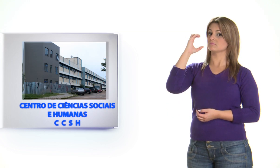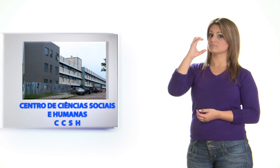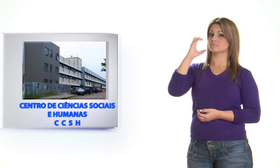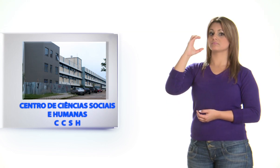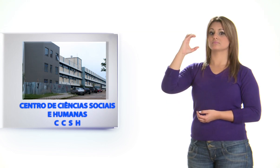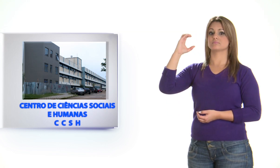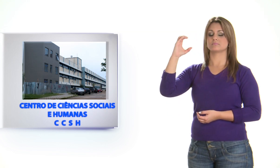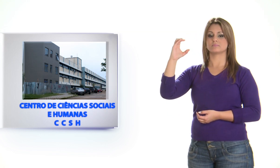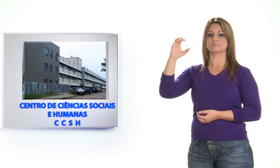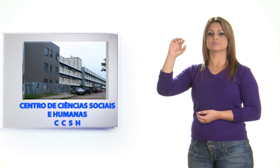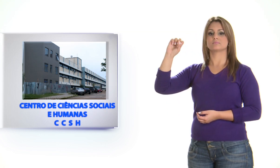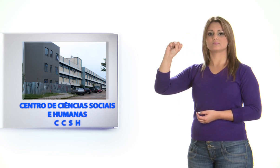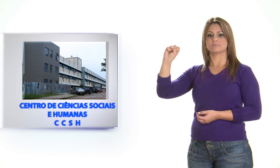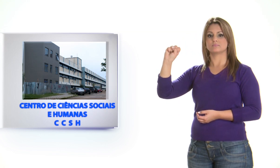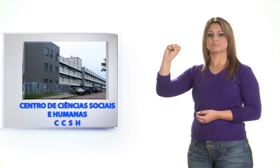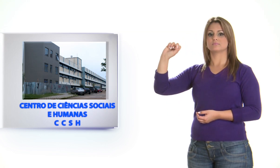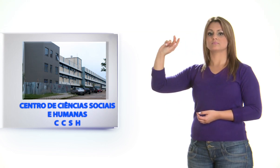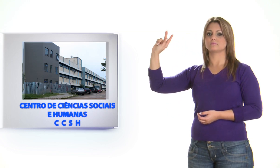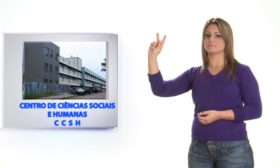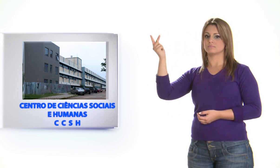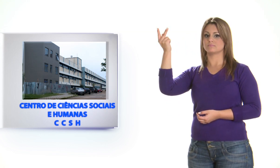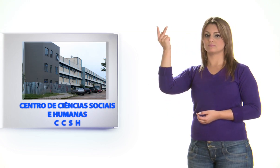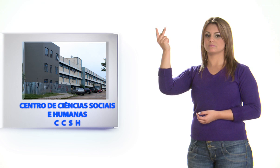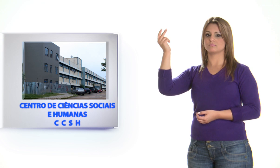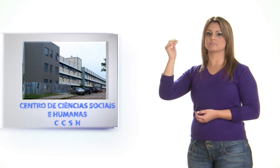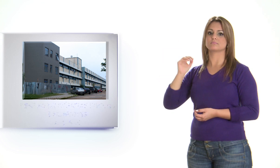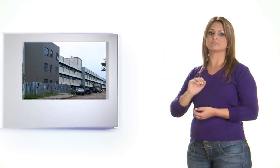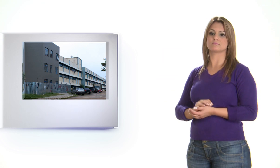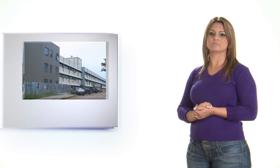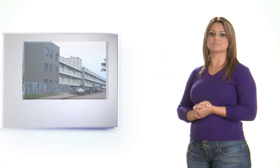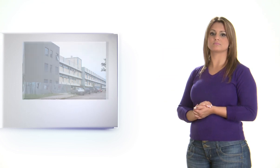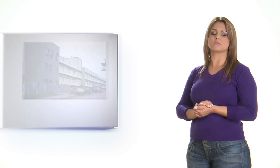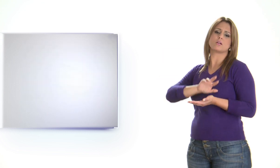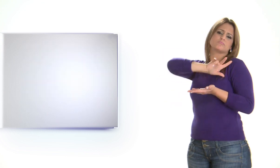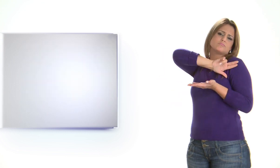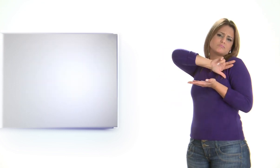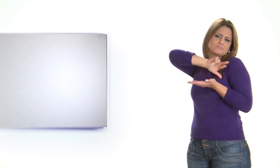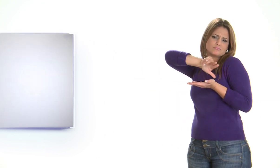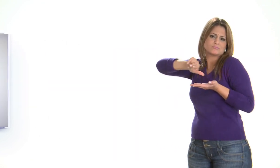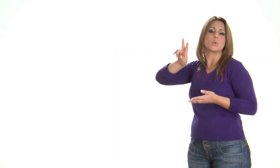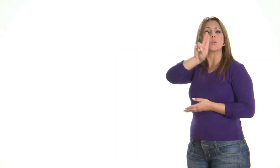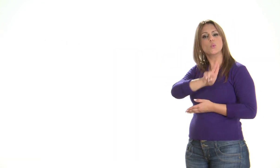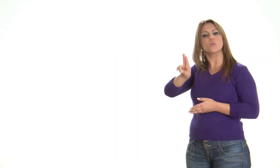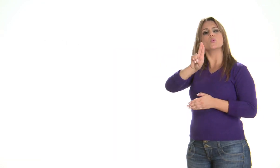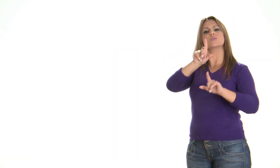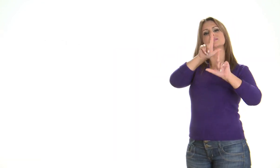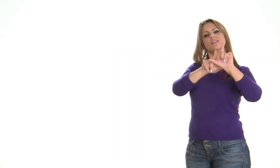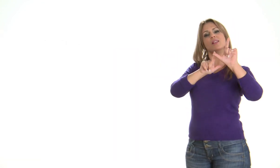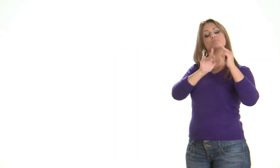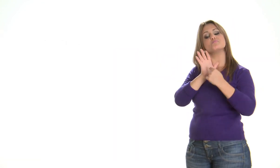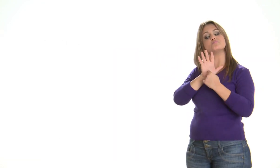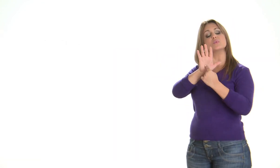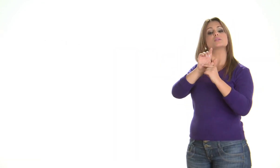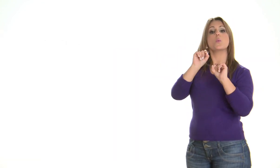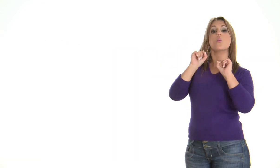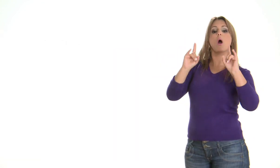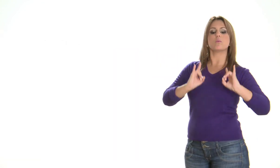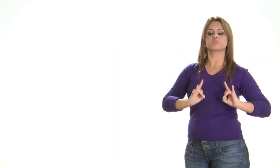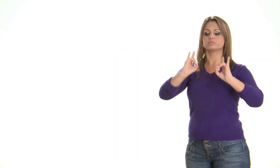C, C, S, H E os outros centros nós podemos utilizar as letras para mostrarmos os